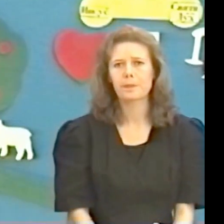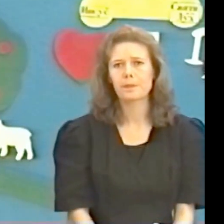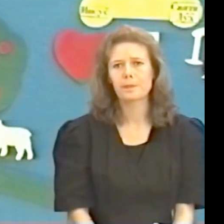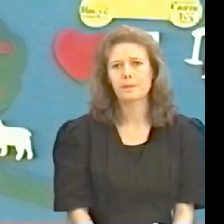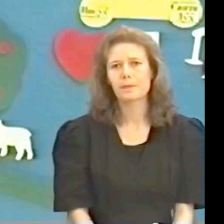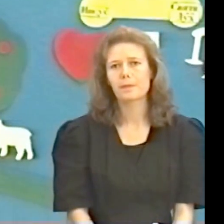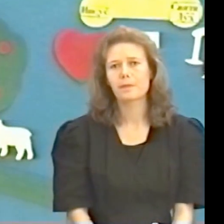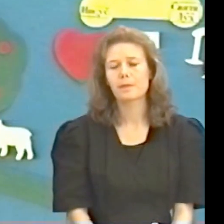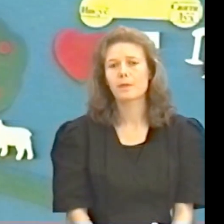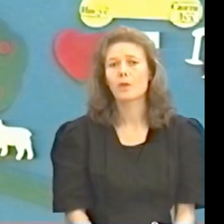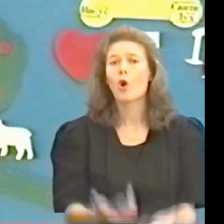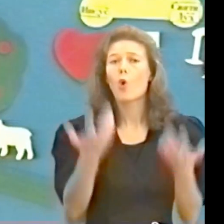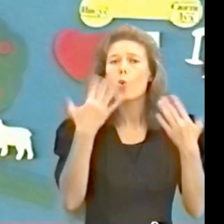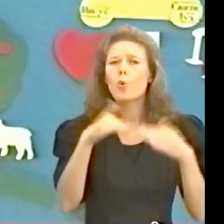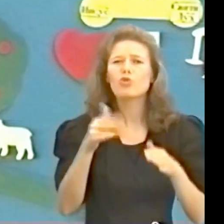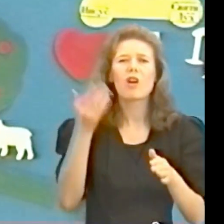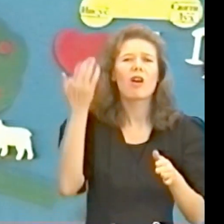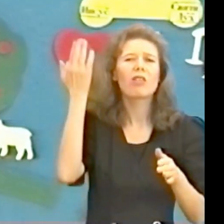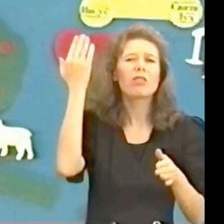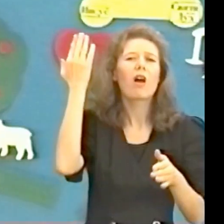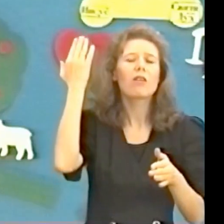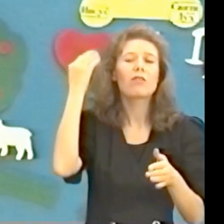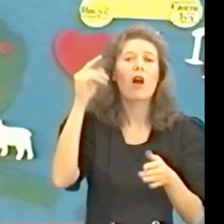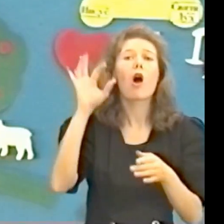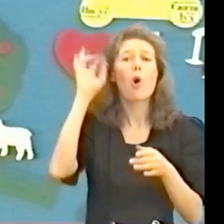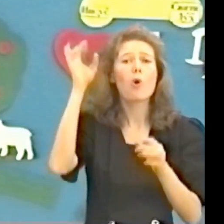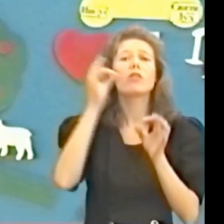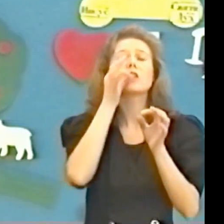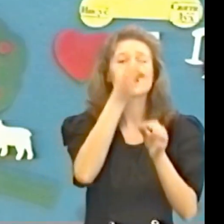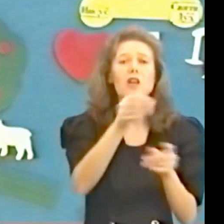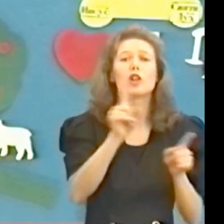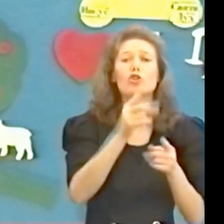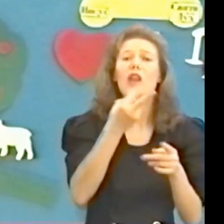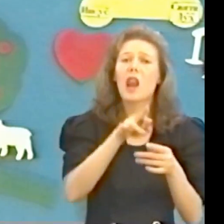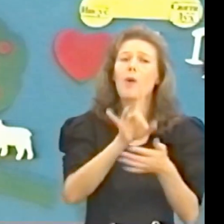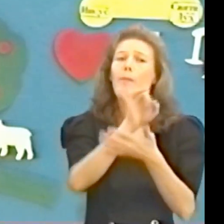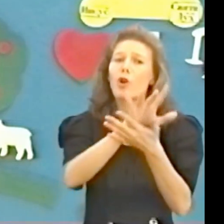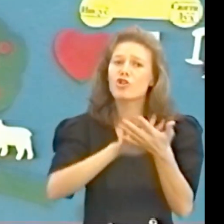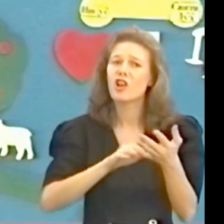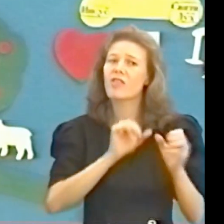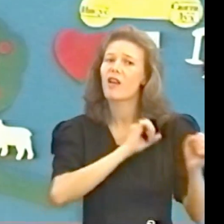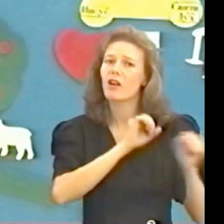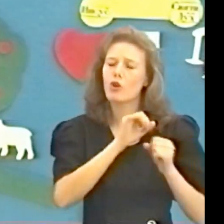уже тогда он сказал что для прощения грехов нужно пролитие крови